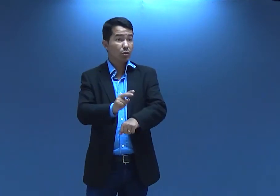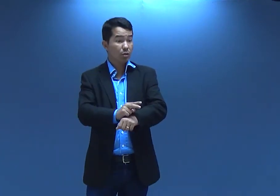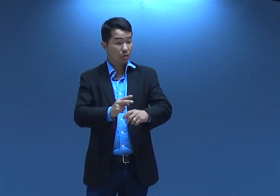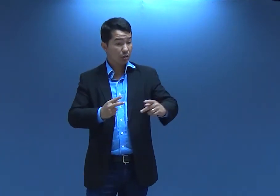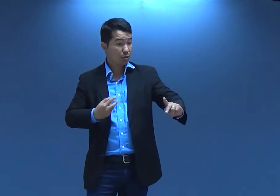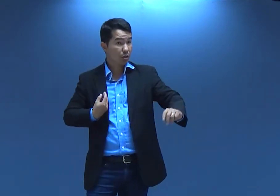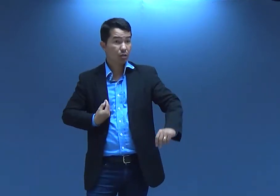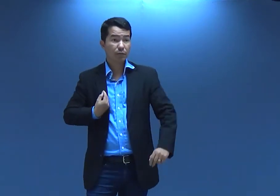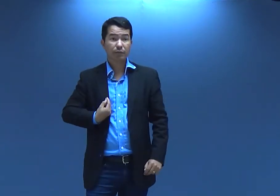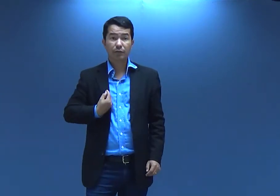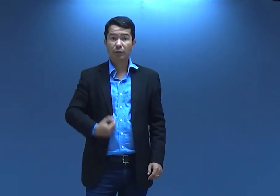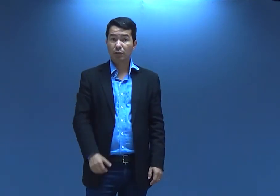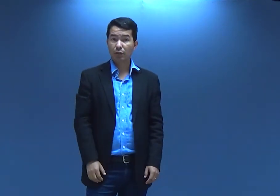Deus cuidou dele